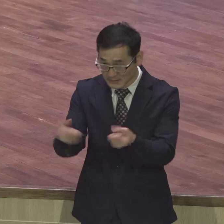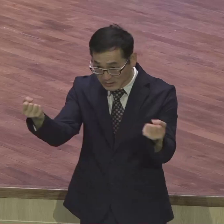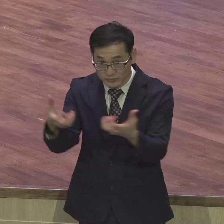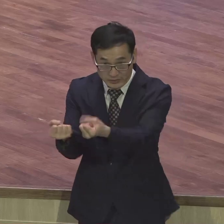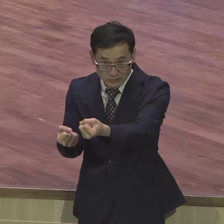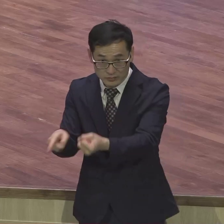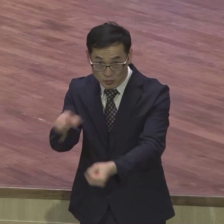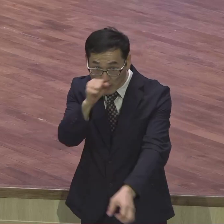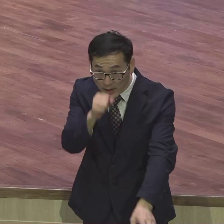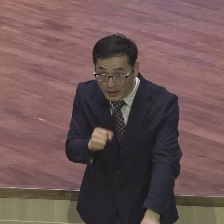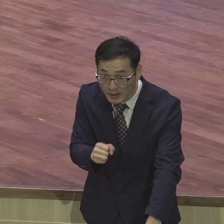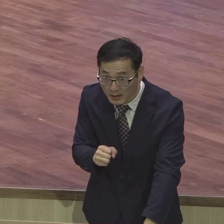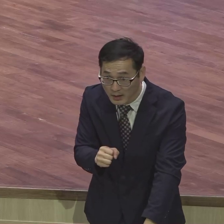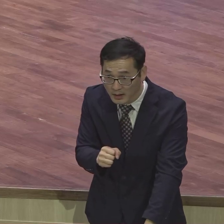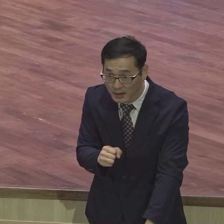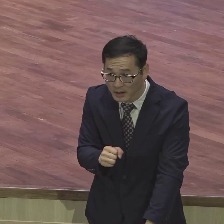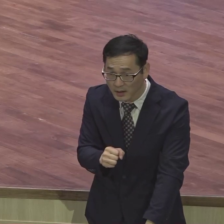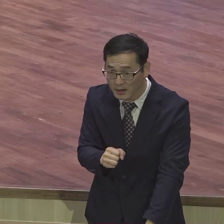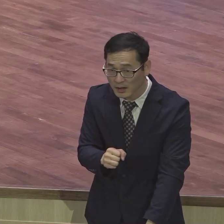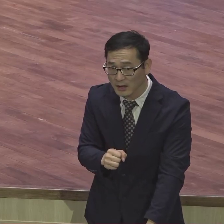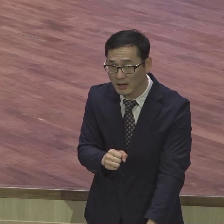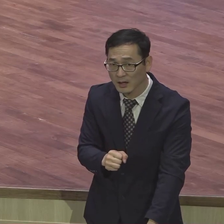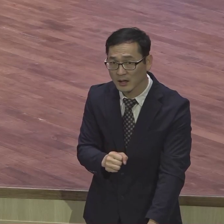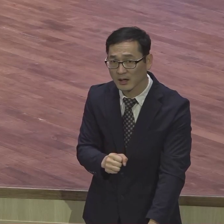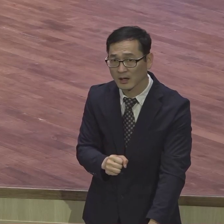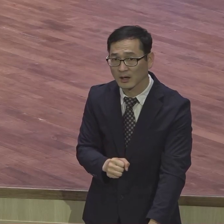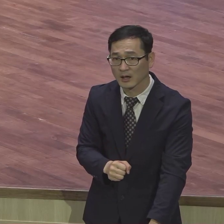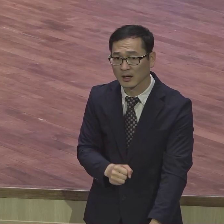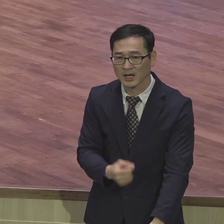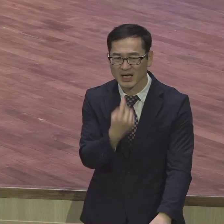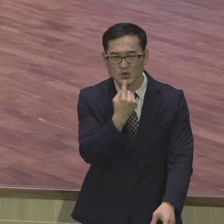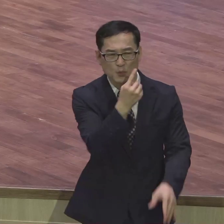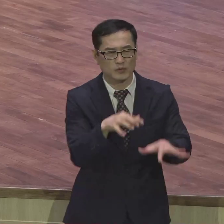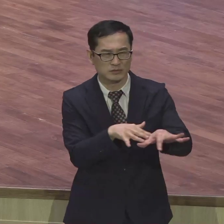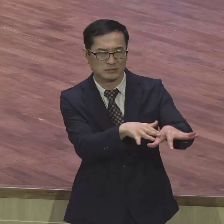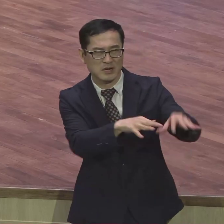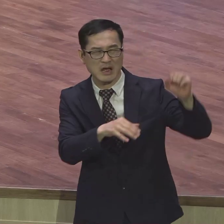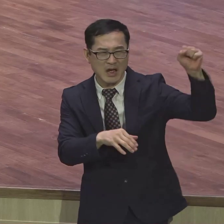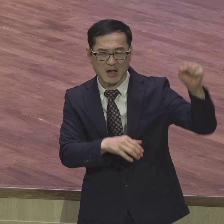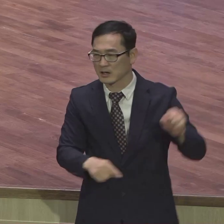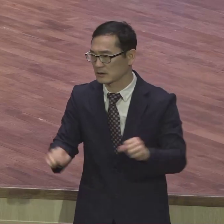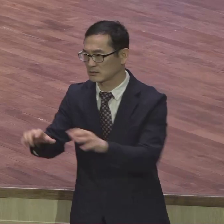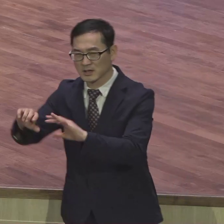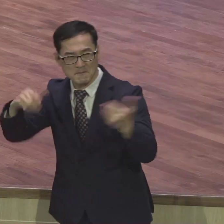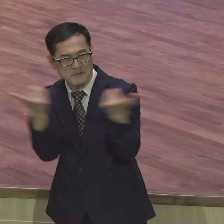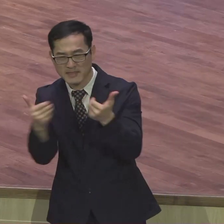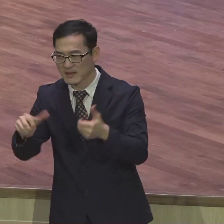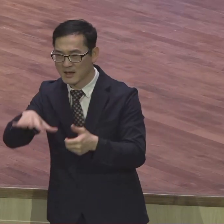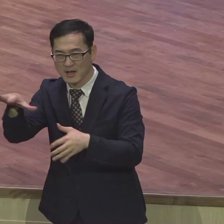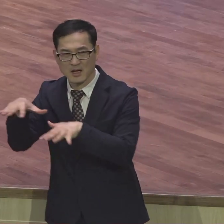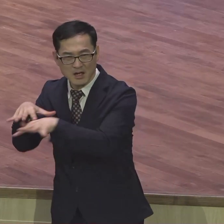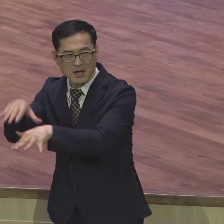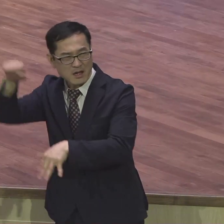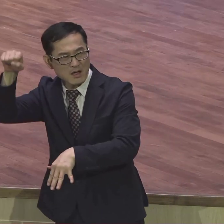지금 한국 내 사 촛불 한국 내 사 곧 이게 뭐 하는 짓이냐고요 지금 좁은 땅덩어리에서